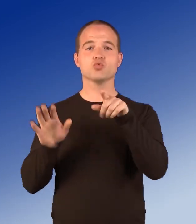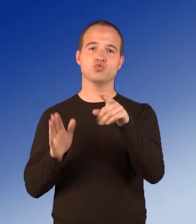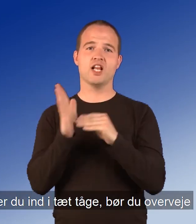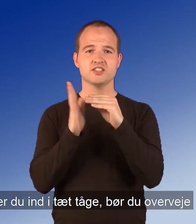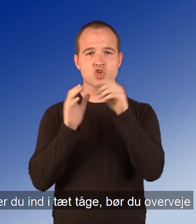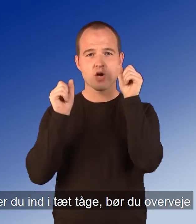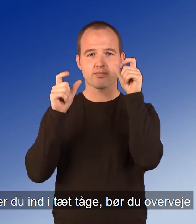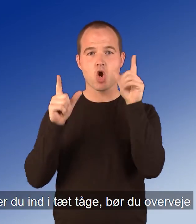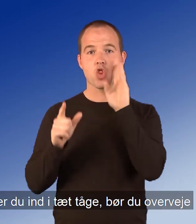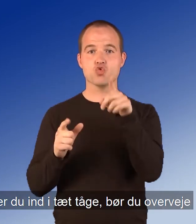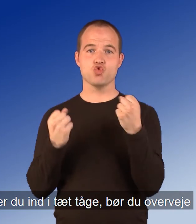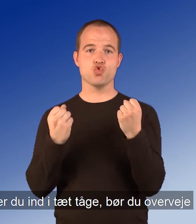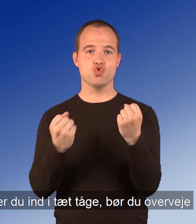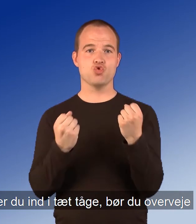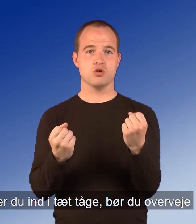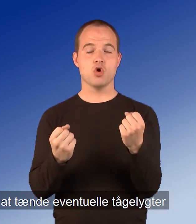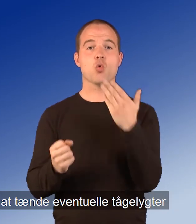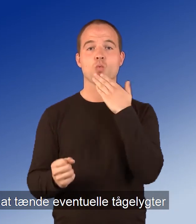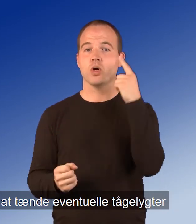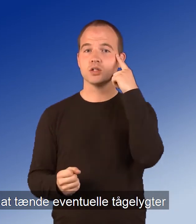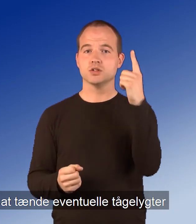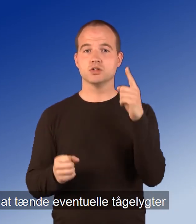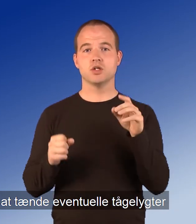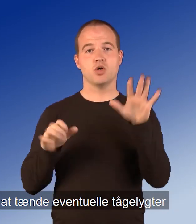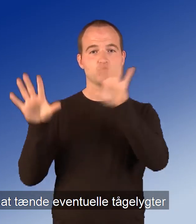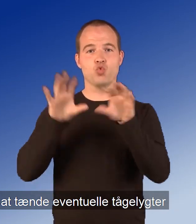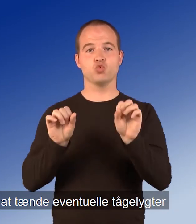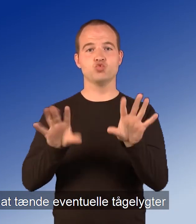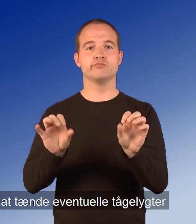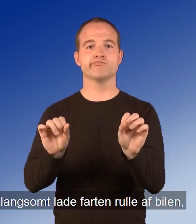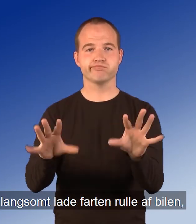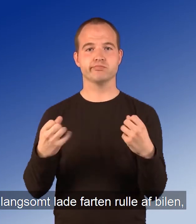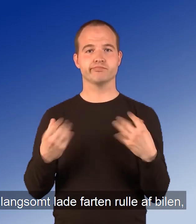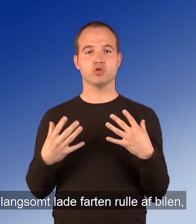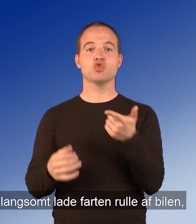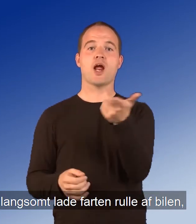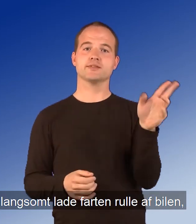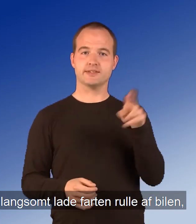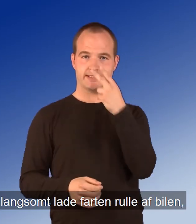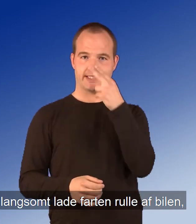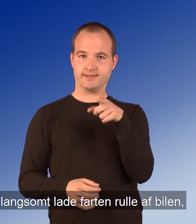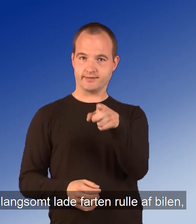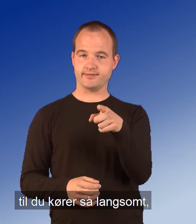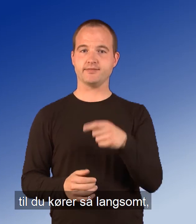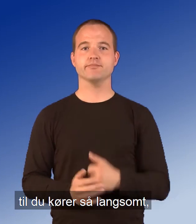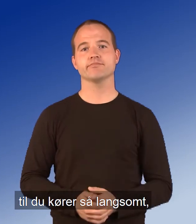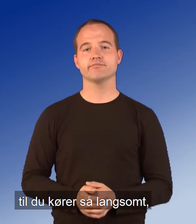Kører du ind i tæt toge, bør du overveje at tænde eventuelle togelygter og langsomt lade farten runde. Kører du så